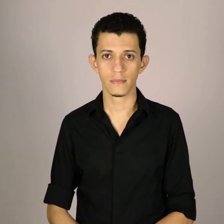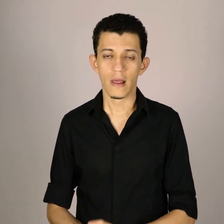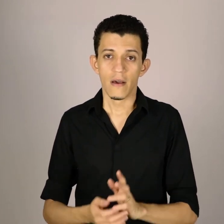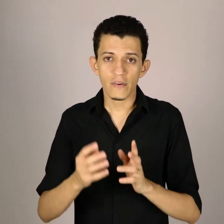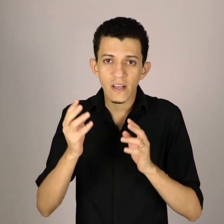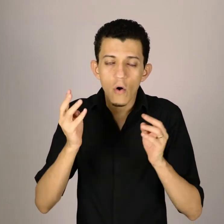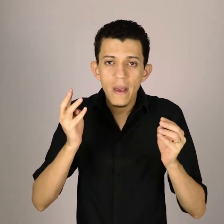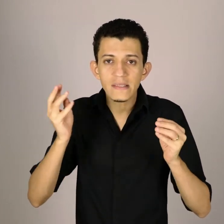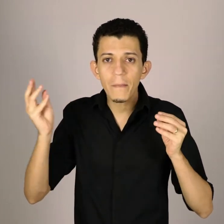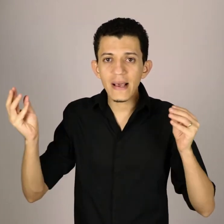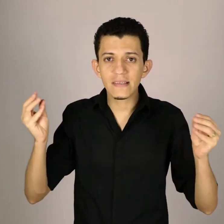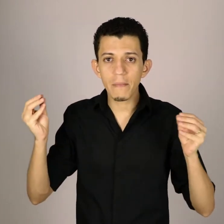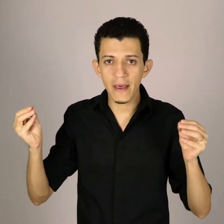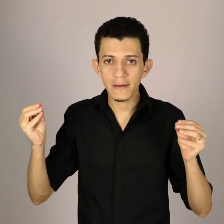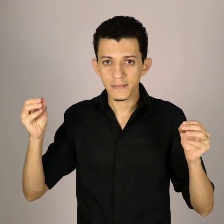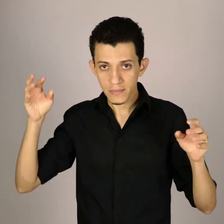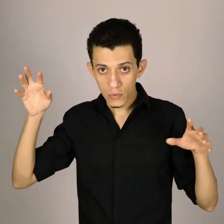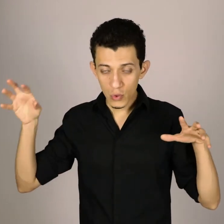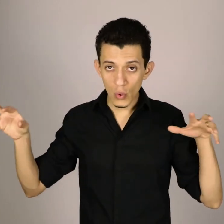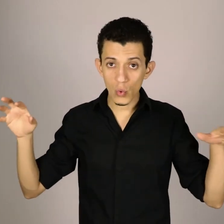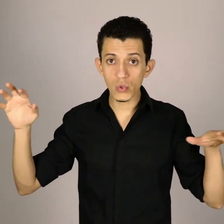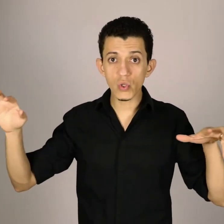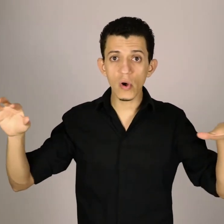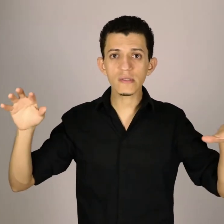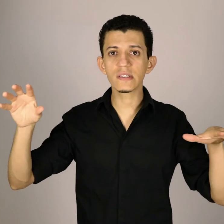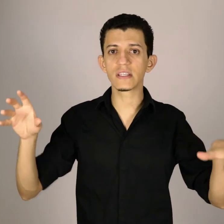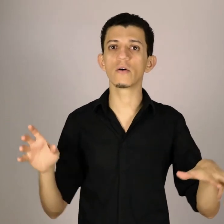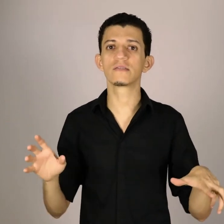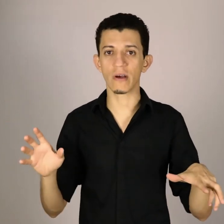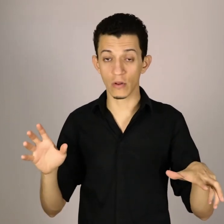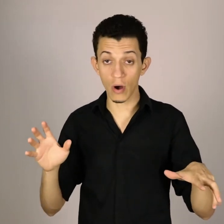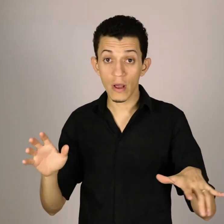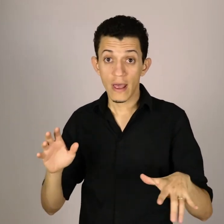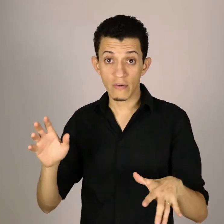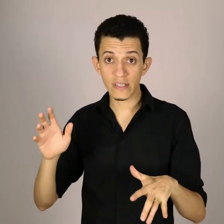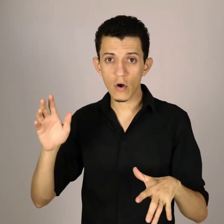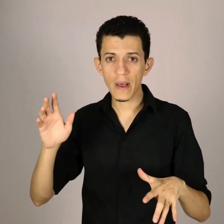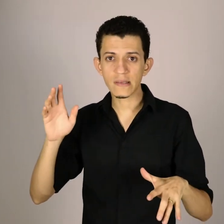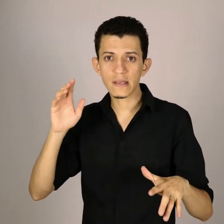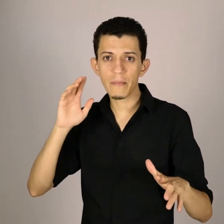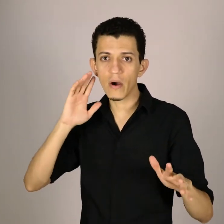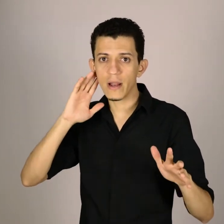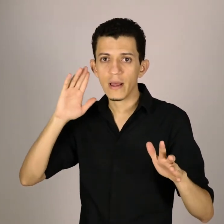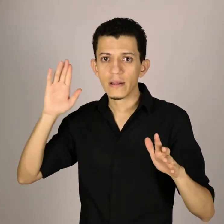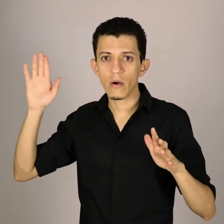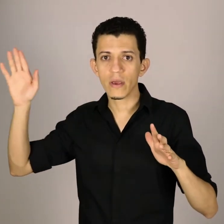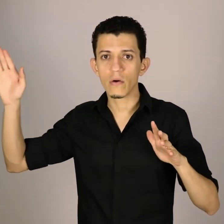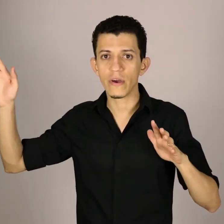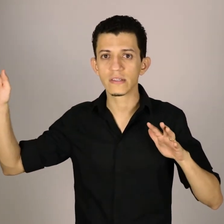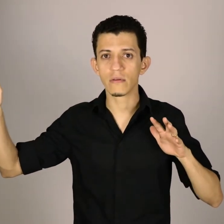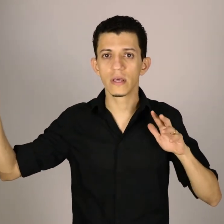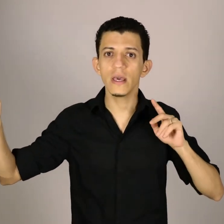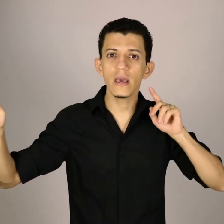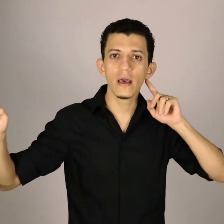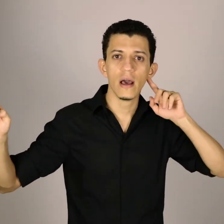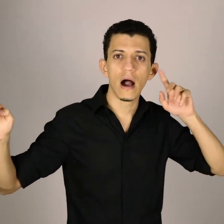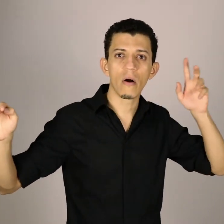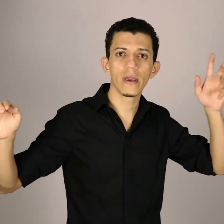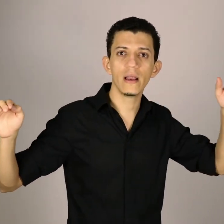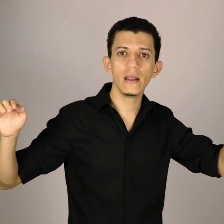Você começa a perceber os sons que estão ao seu redor, você começa a saber, olha, tem alguém conversando aqui, alguém ali,